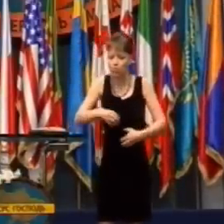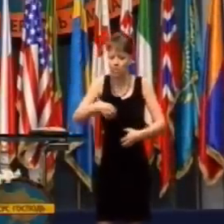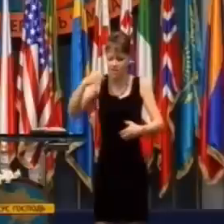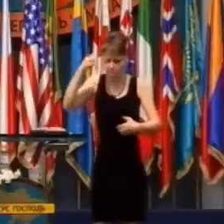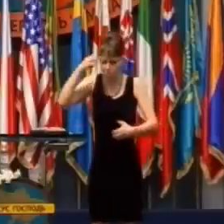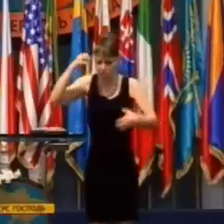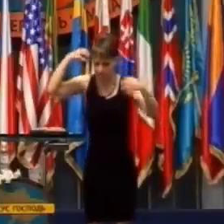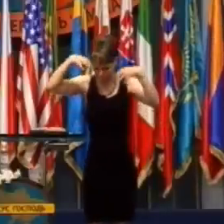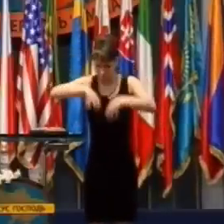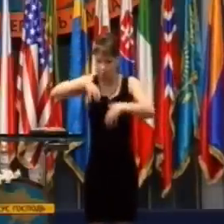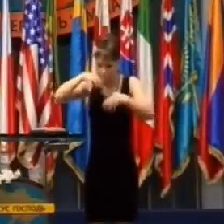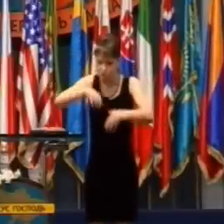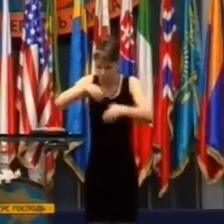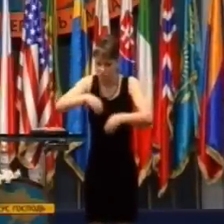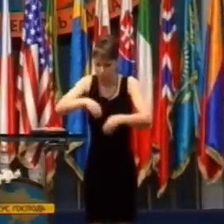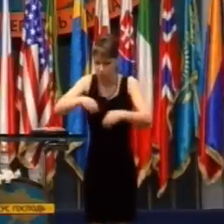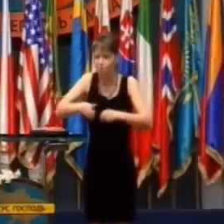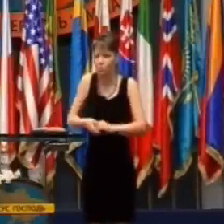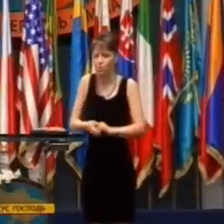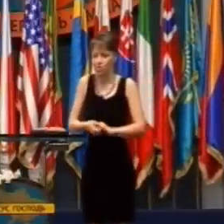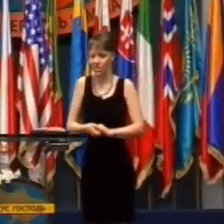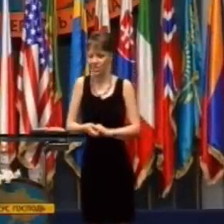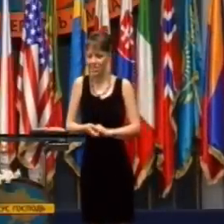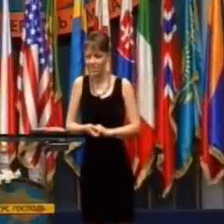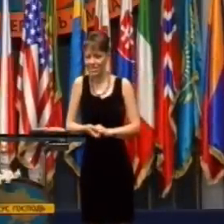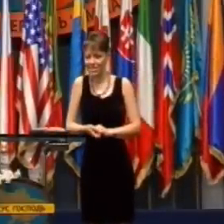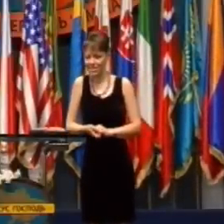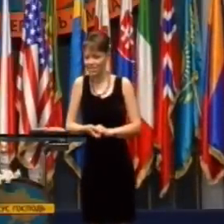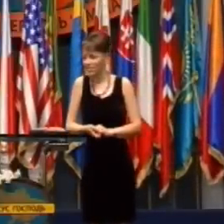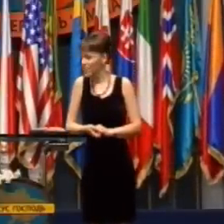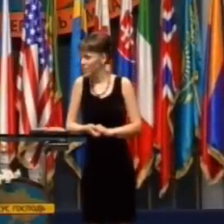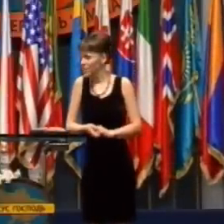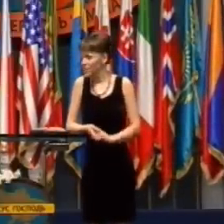Napolnil som svoju mysel a srdce Božím slovom.